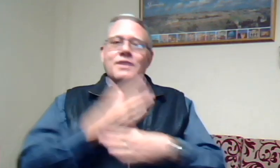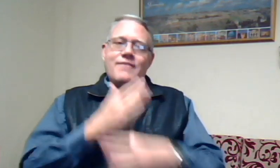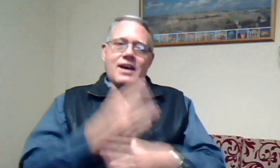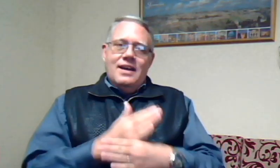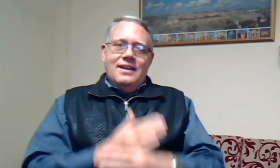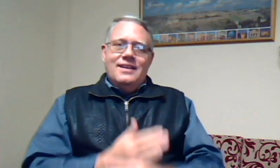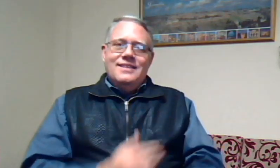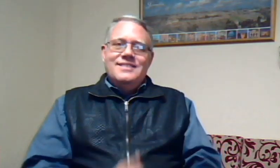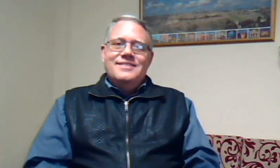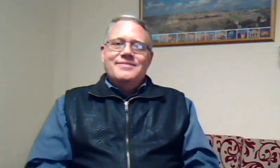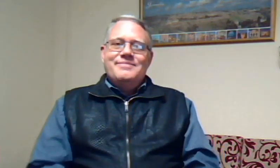werk